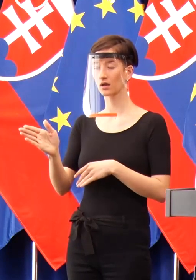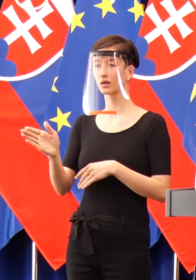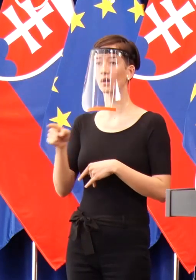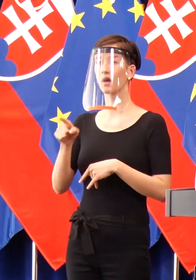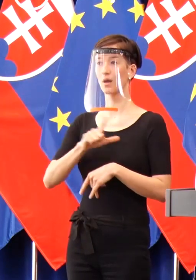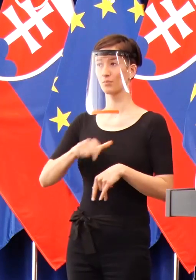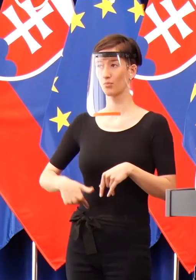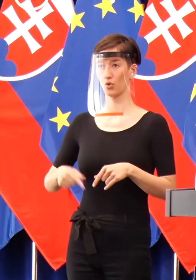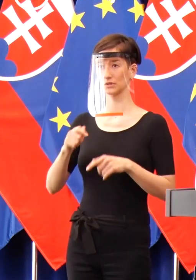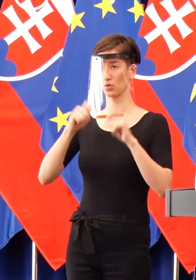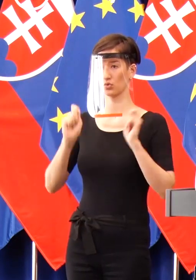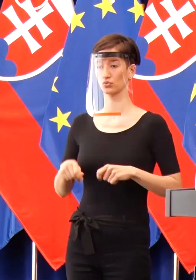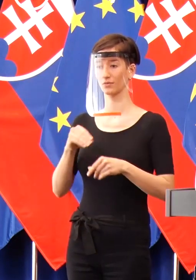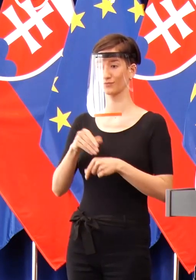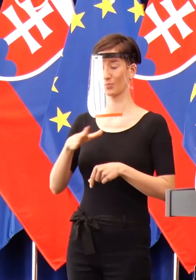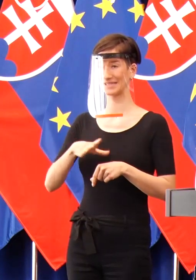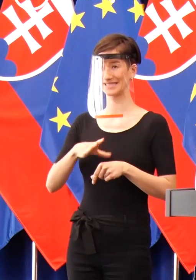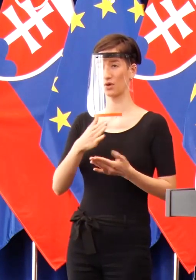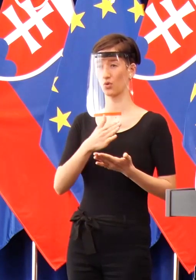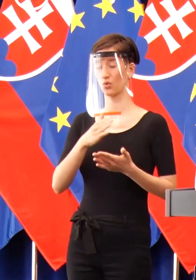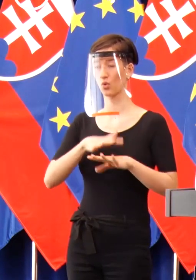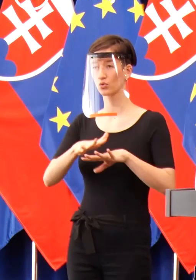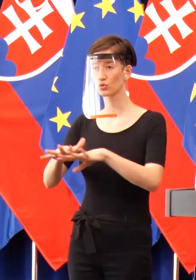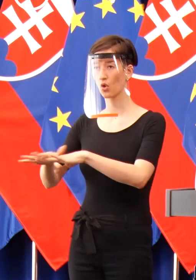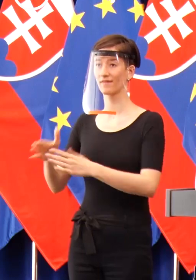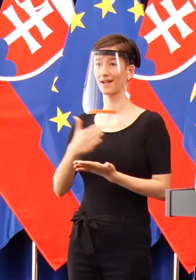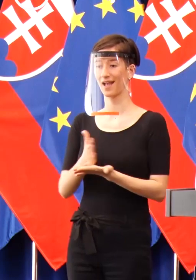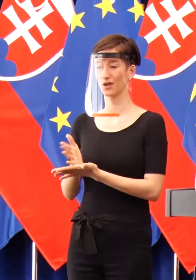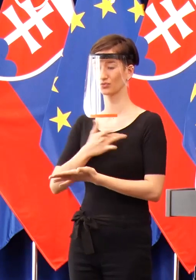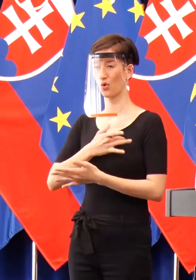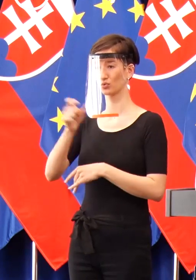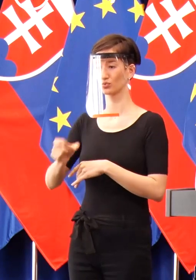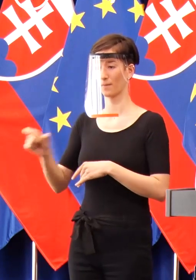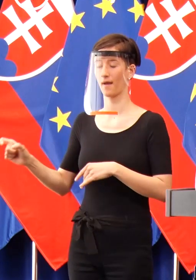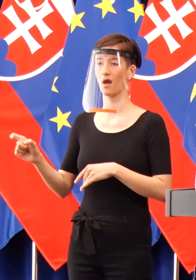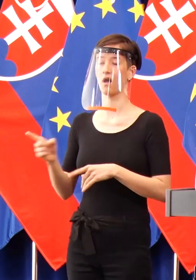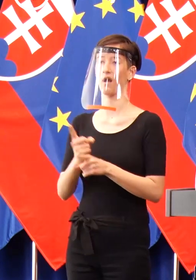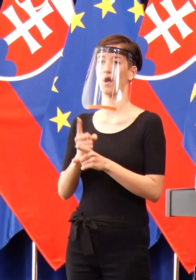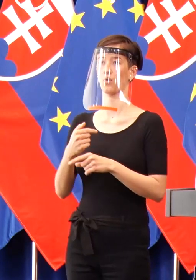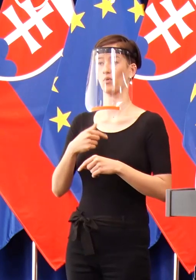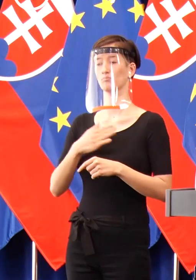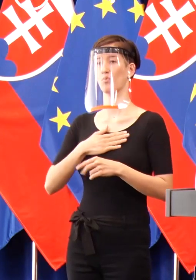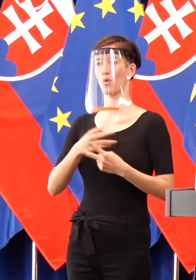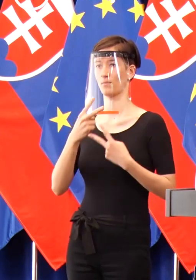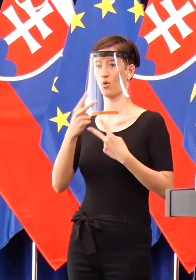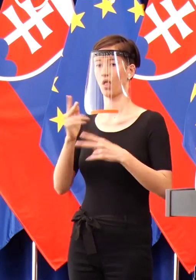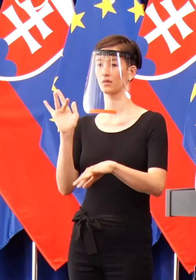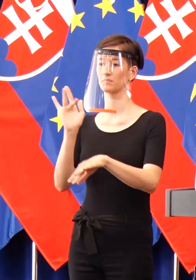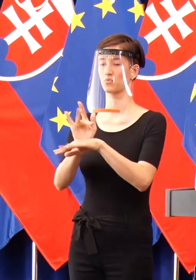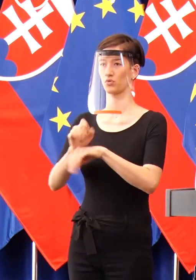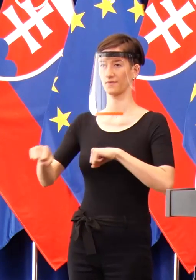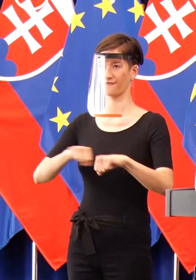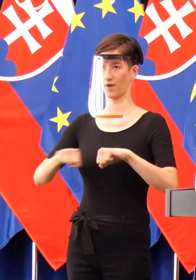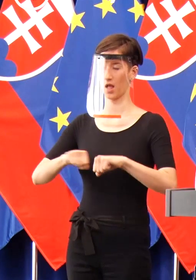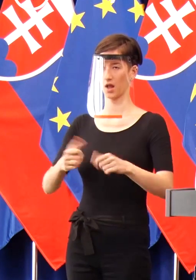to je sabotáž uznesenia vlády. Myslím si, že pán policajný prezident by mal predstúpiť pred kamery a